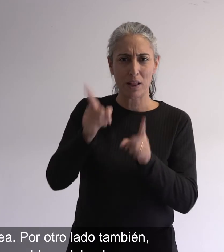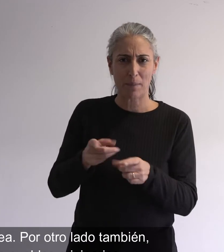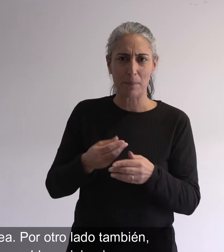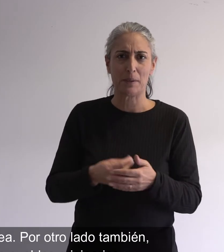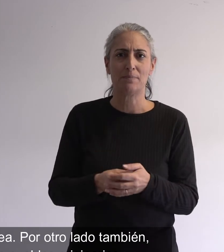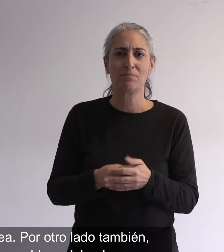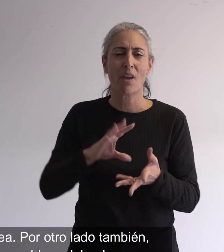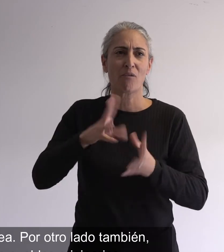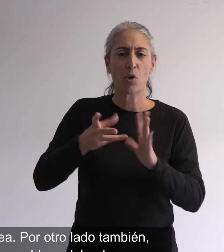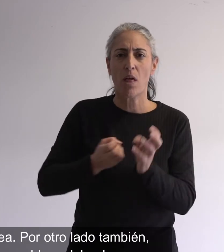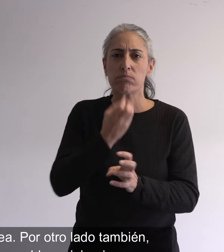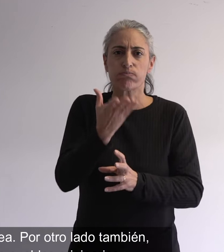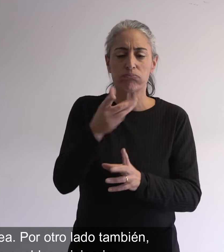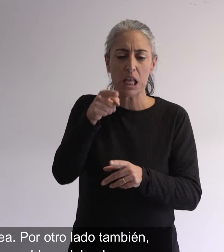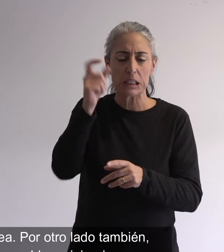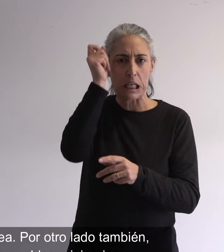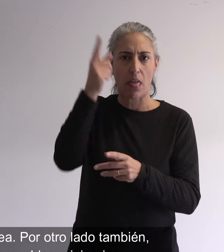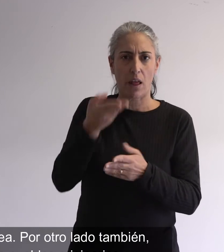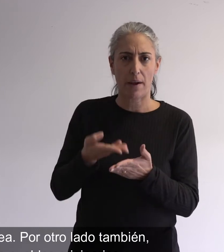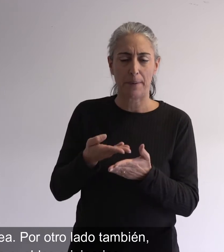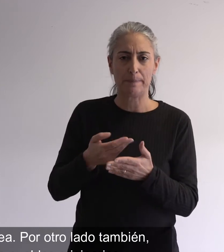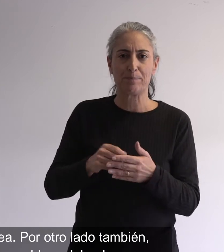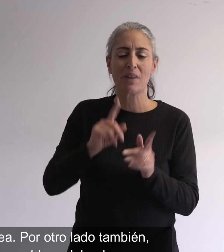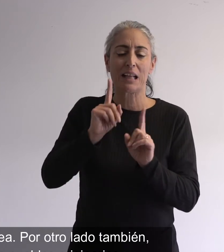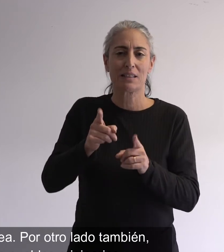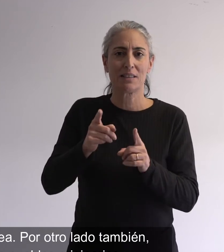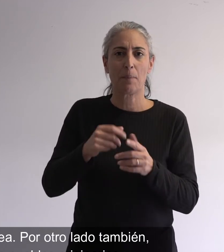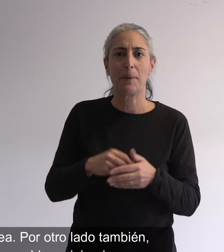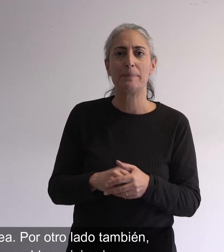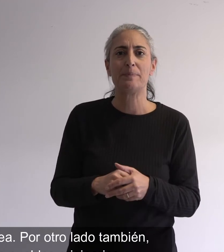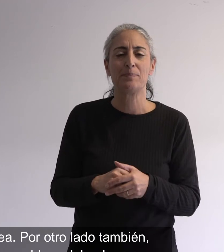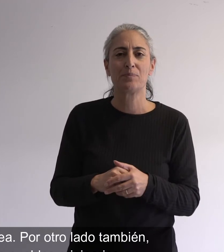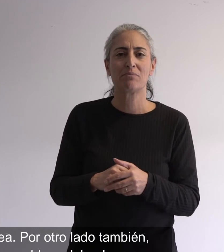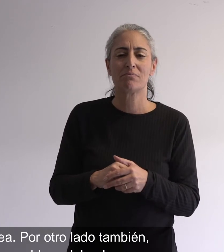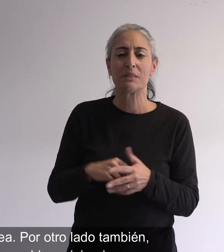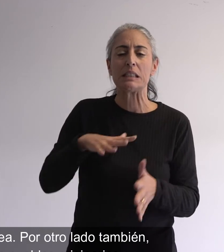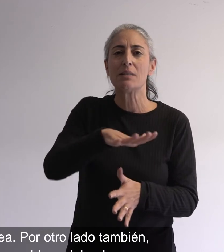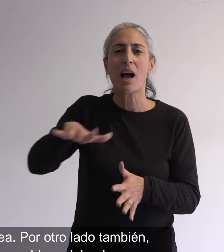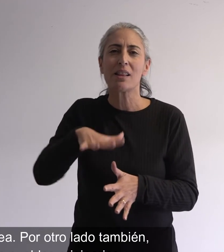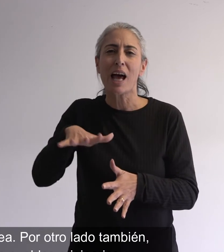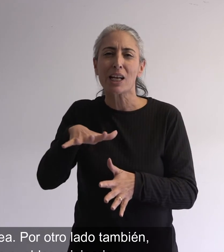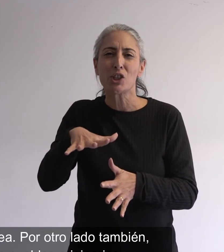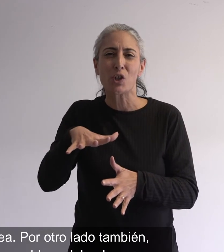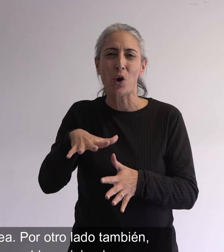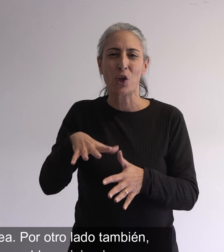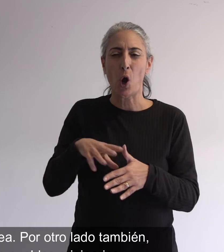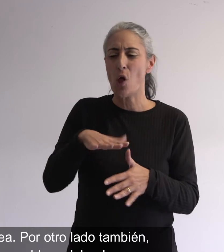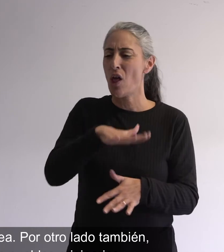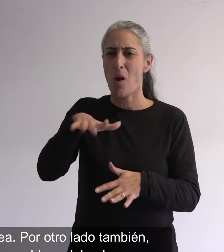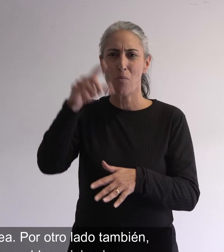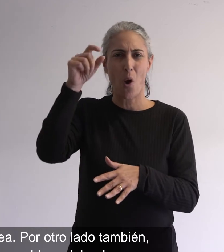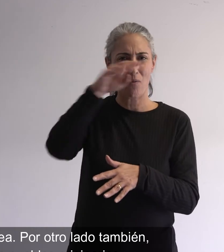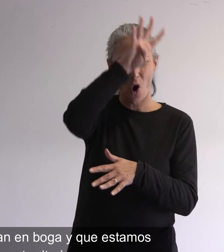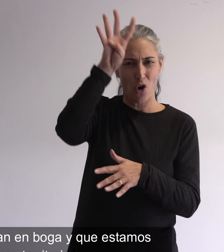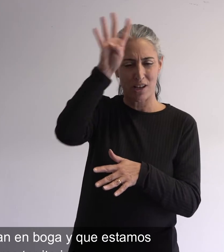Y bueno, es como poder manifestar esa idea. Por otro lado, también la cuestión territorial de